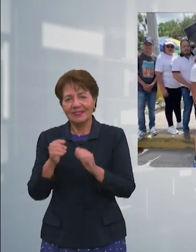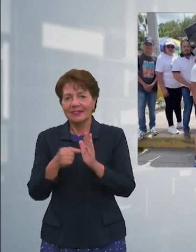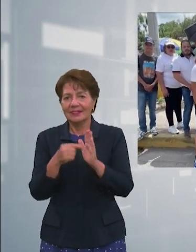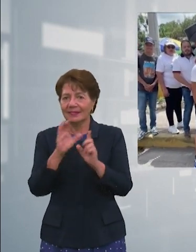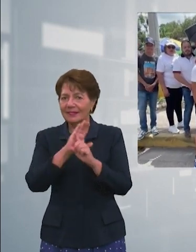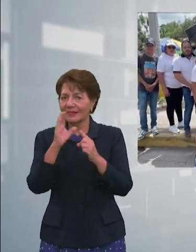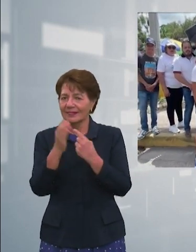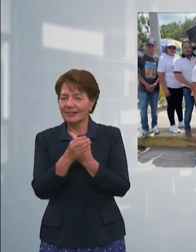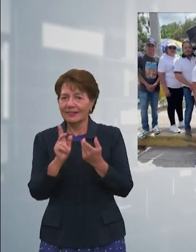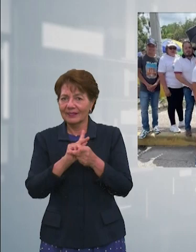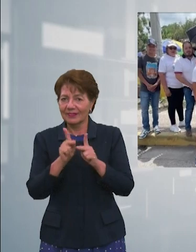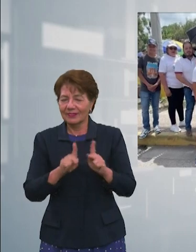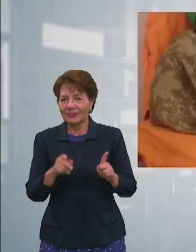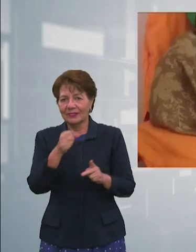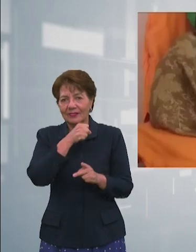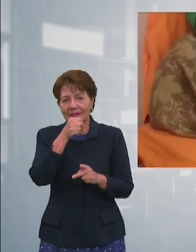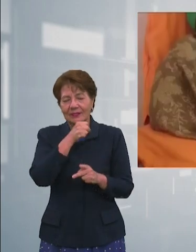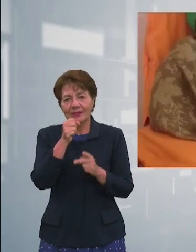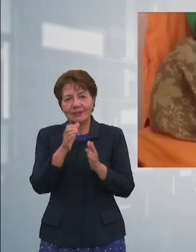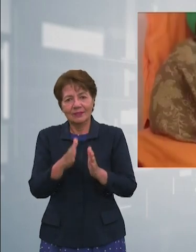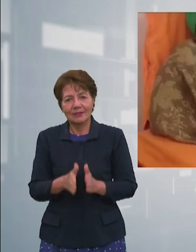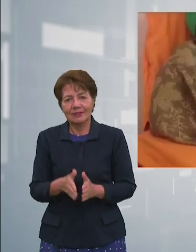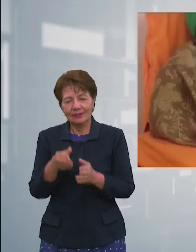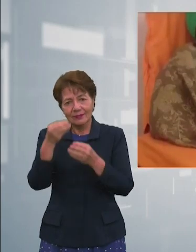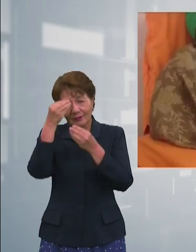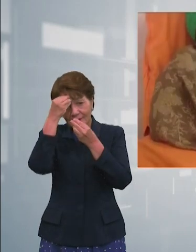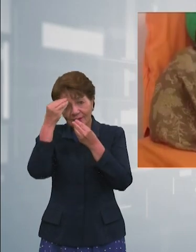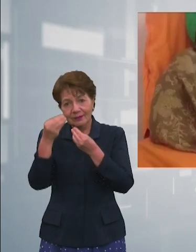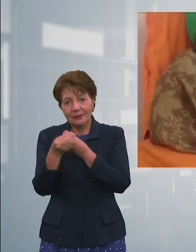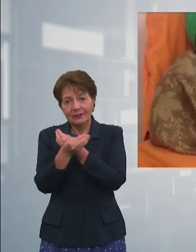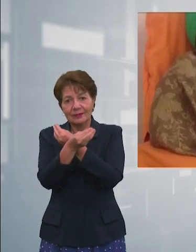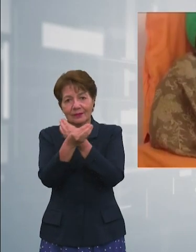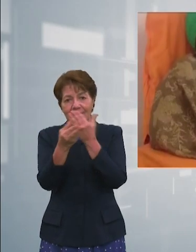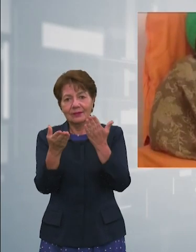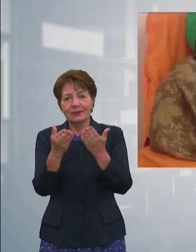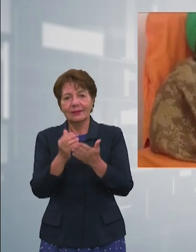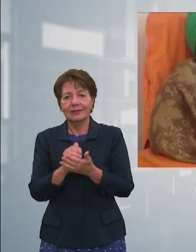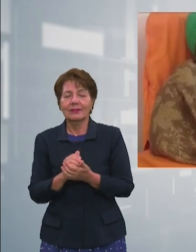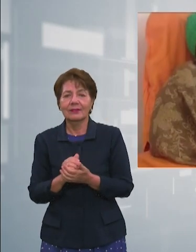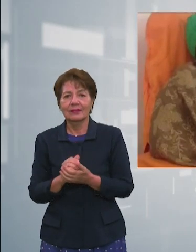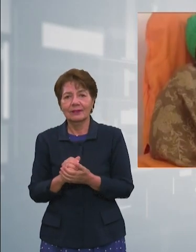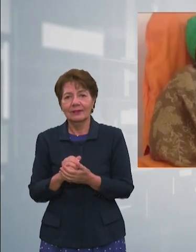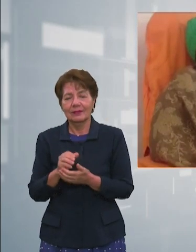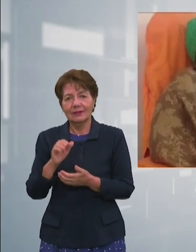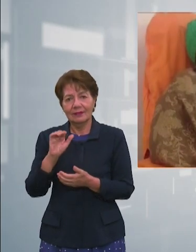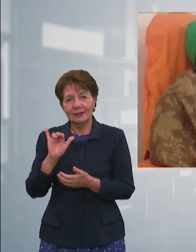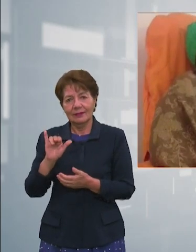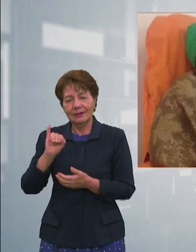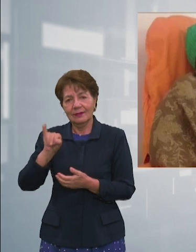una cultura de paz. Con imágenes de Ludin Durón, les informó Janet Lagos.